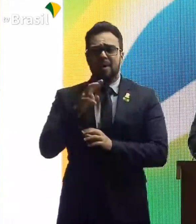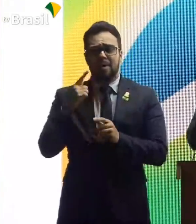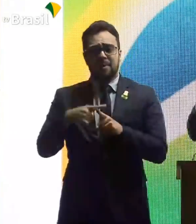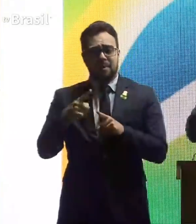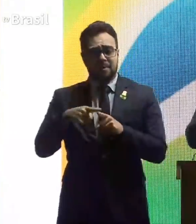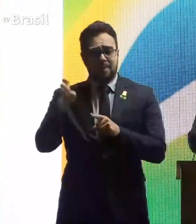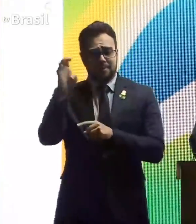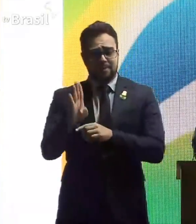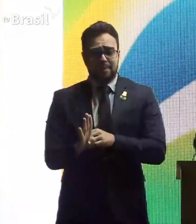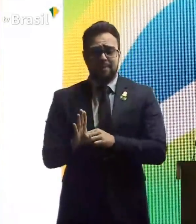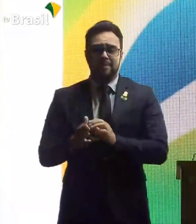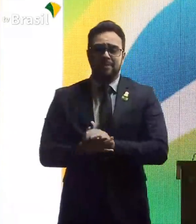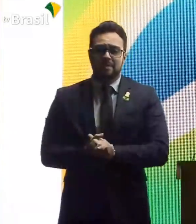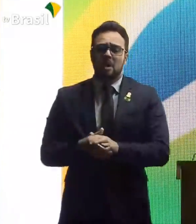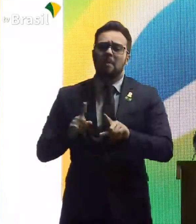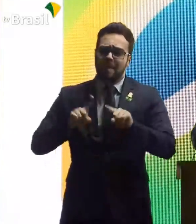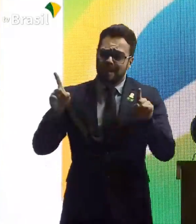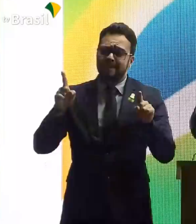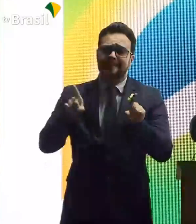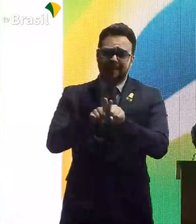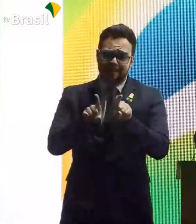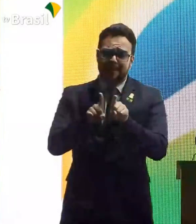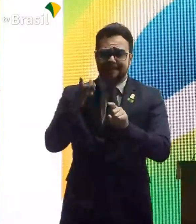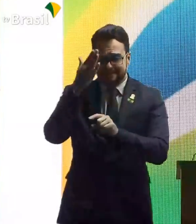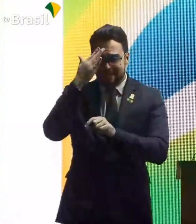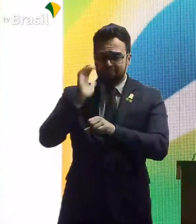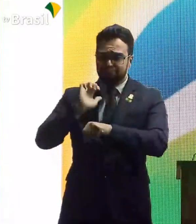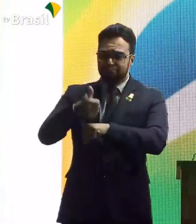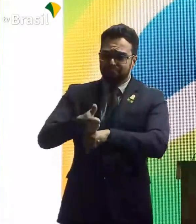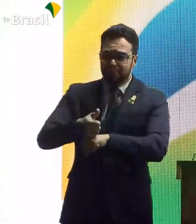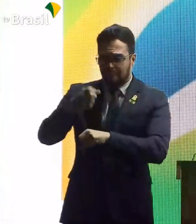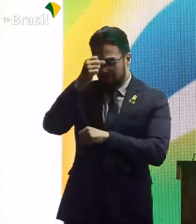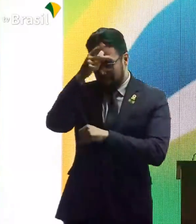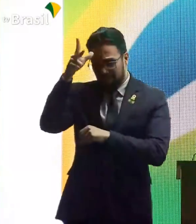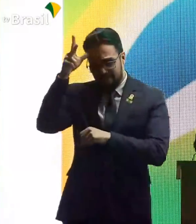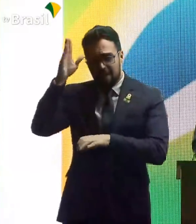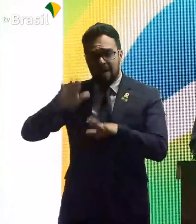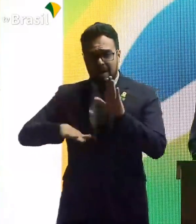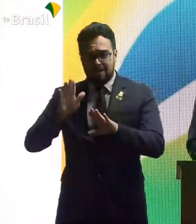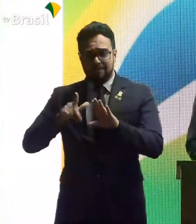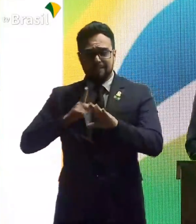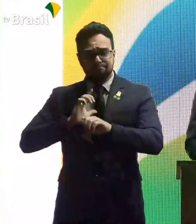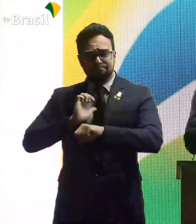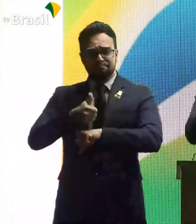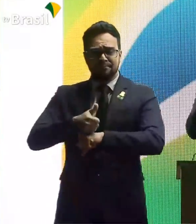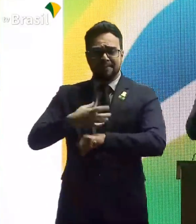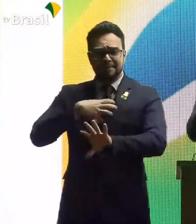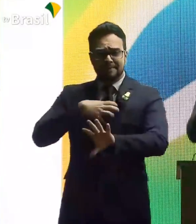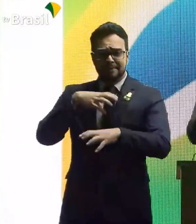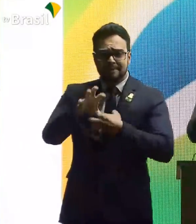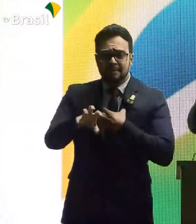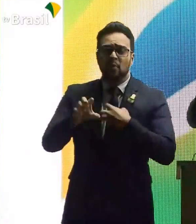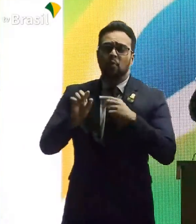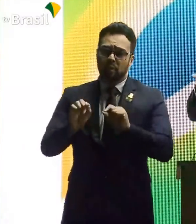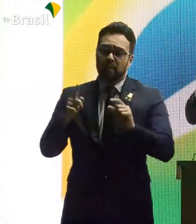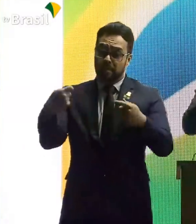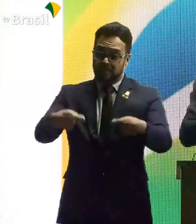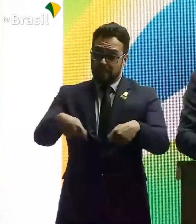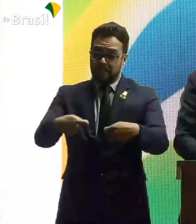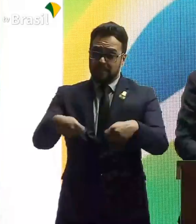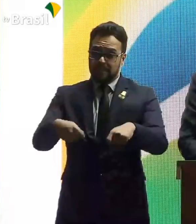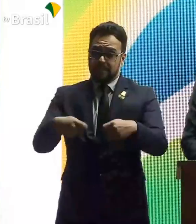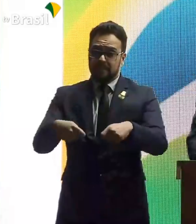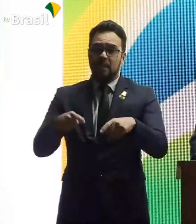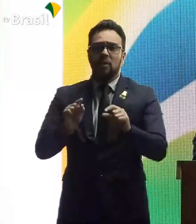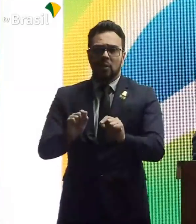Mas, a gente entende, os prefeitos também colocam no lugar de vocês, muitas vezes. Têm suas necessidades na ponta